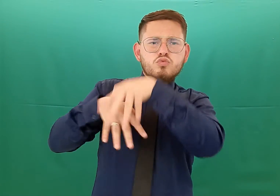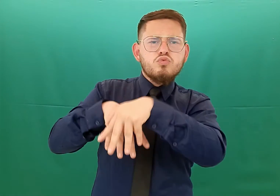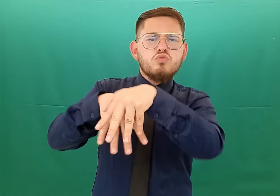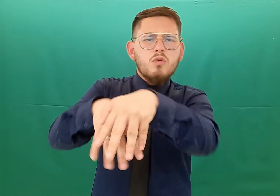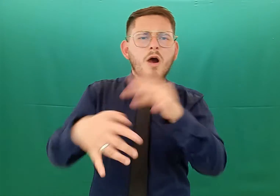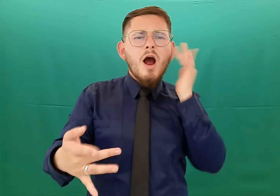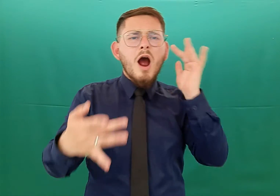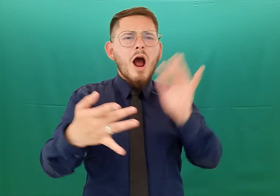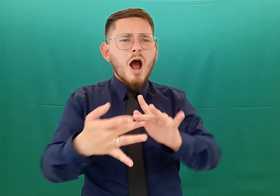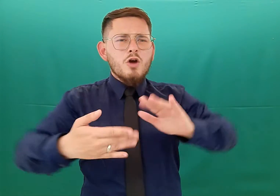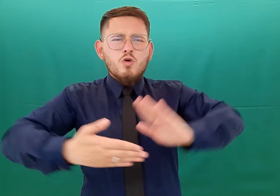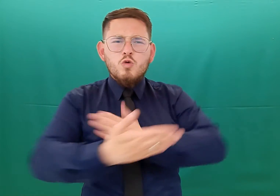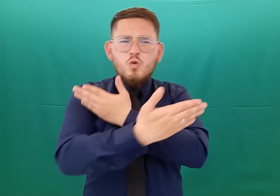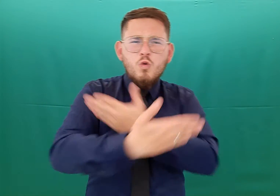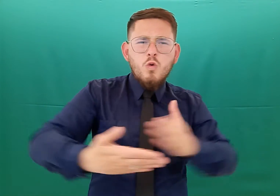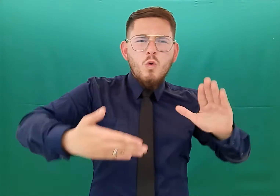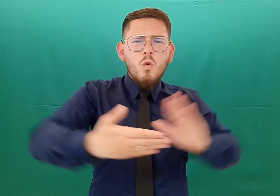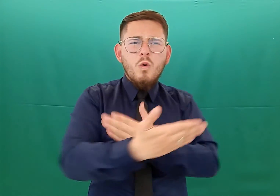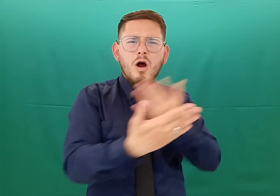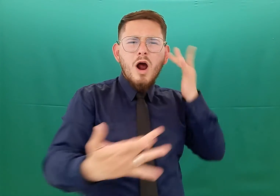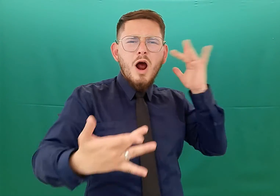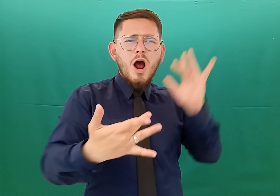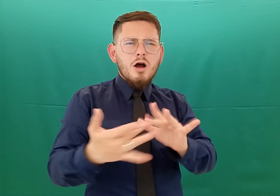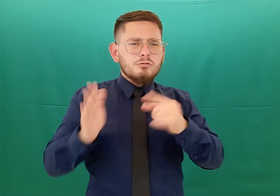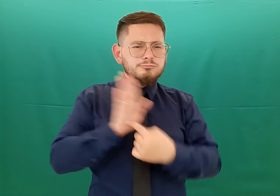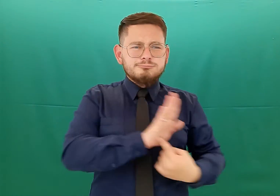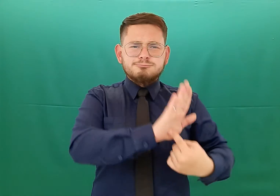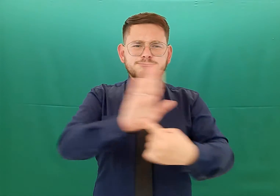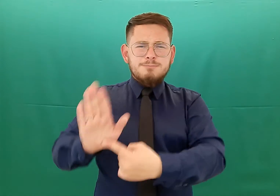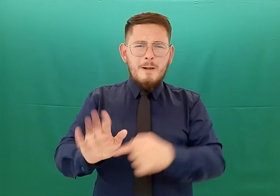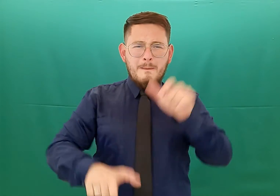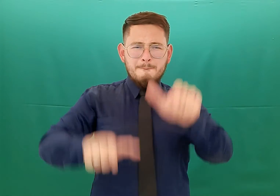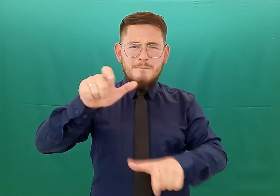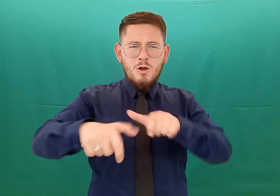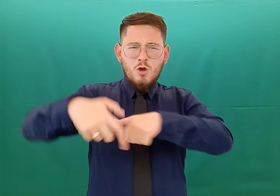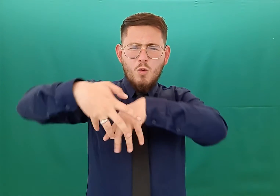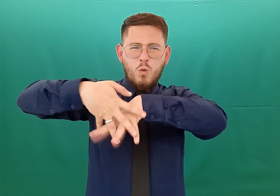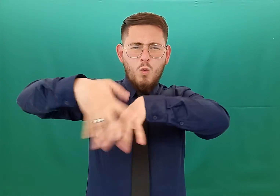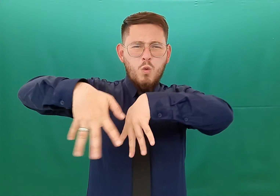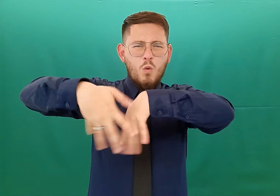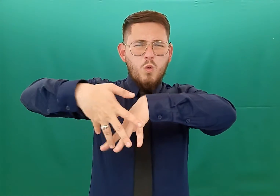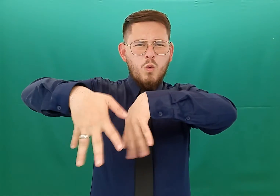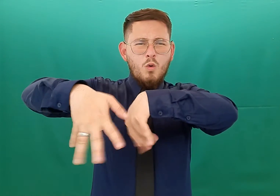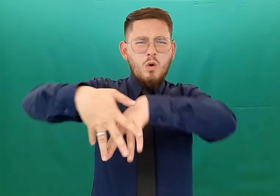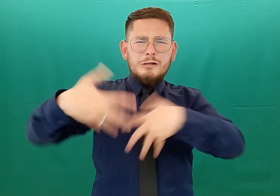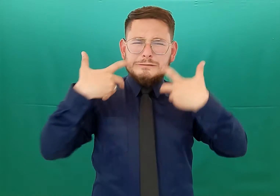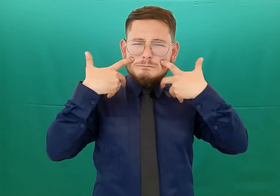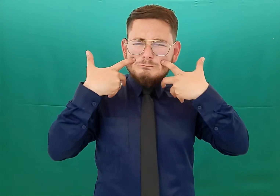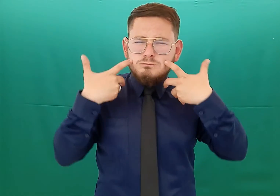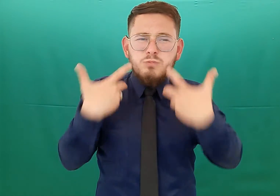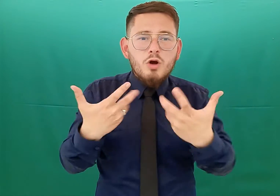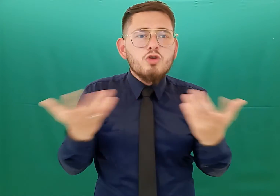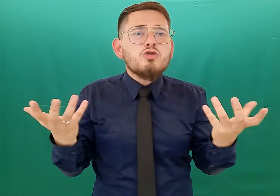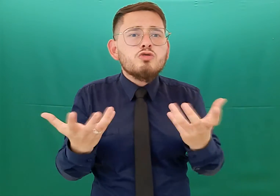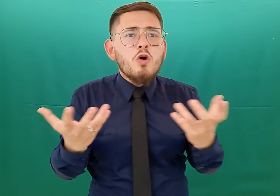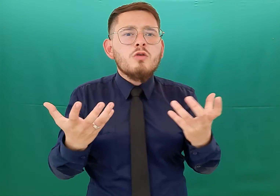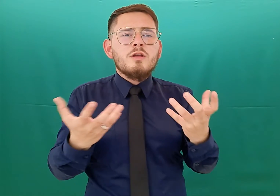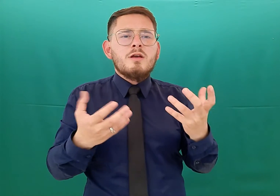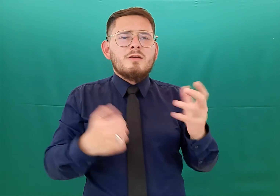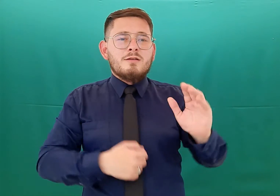alegóricos de sus instituciones con imponentes escuadrones llegados desde el Departamento de la Capital de la República para unir los